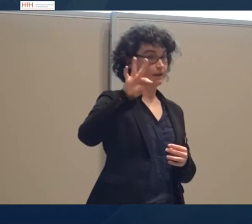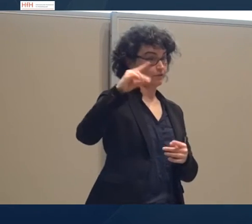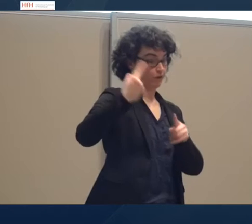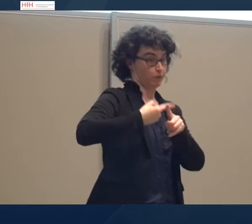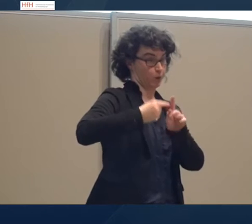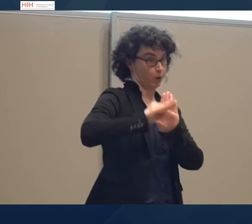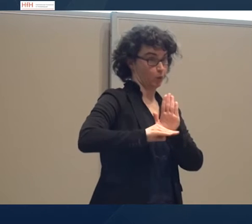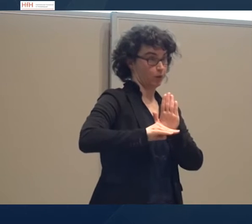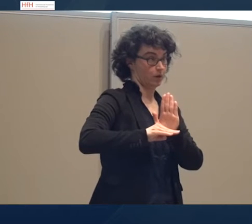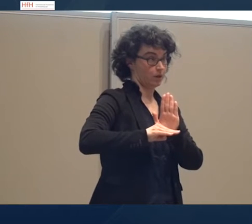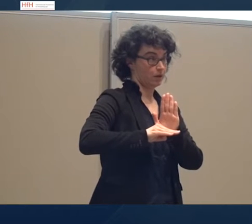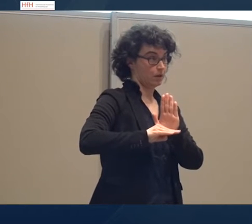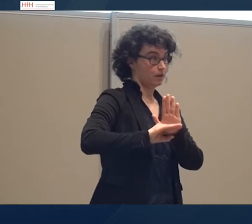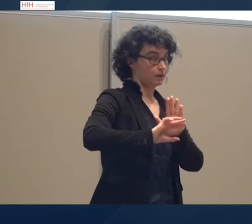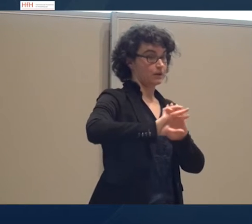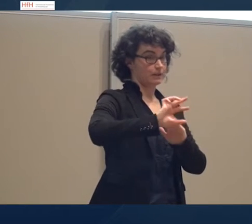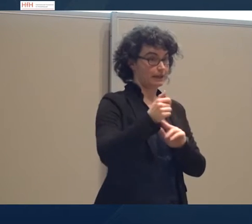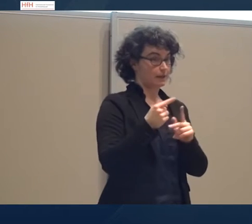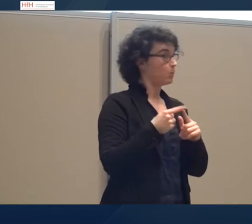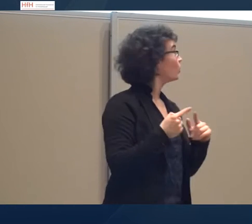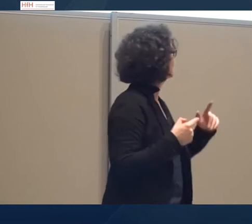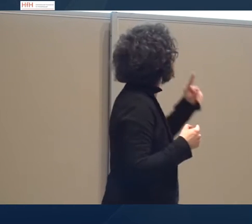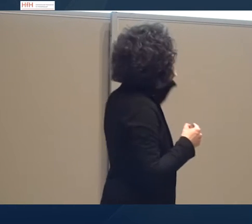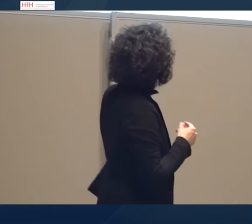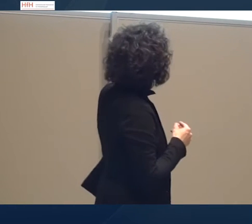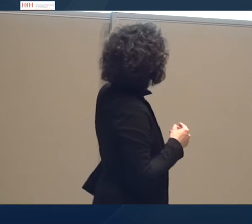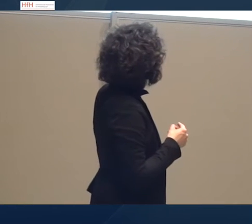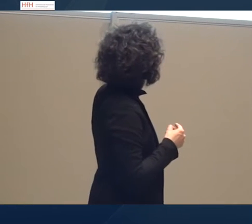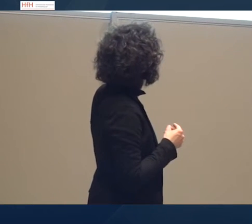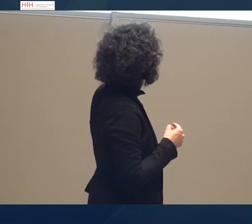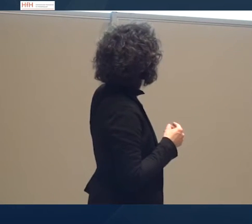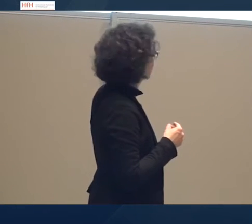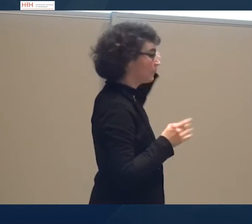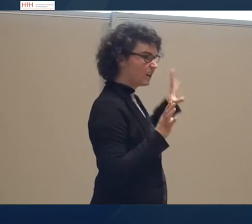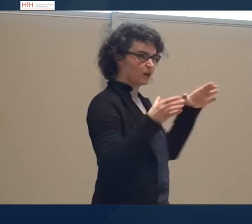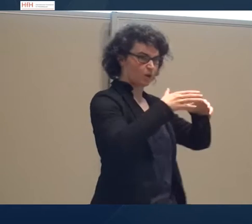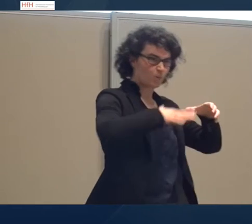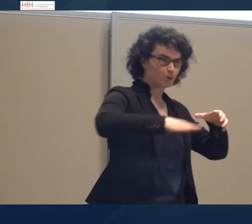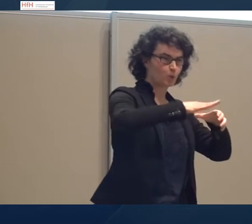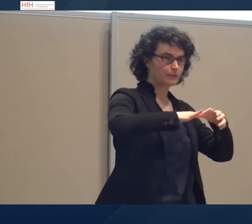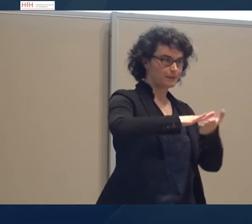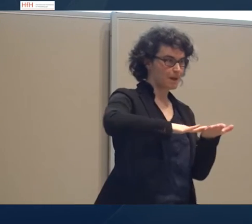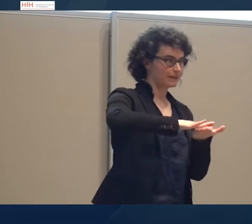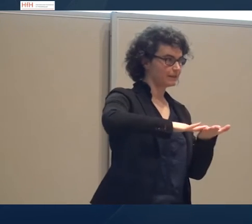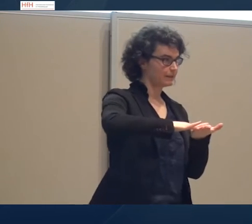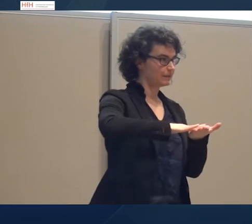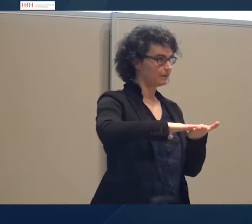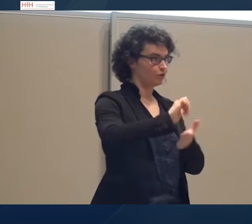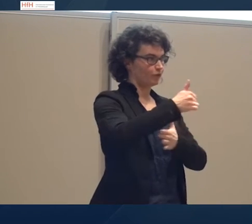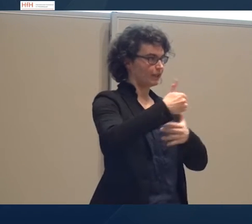Als dritten Punkt, Community-Based, haben wir hinzugenommen, dass